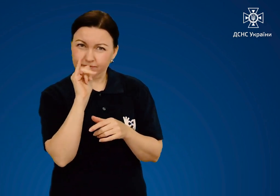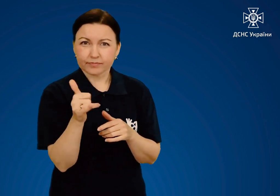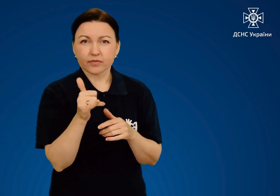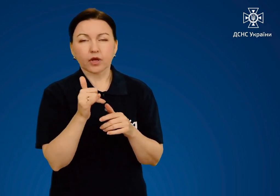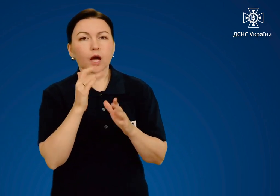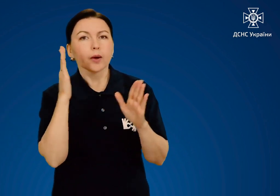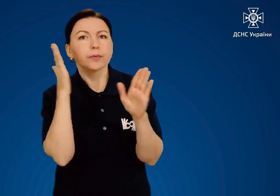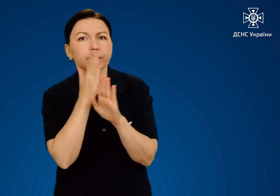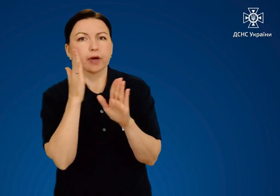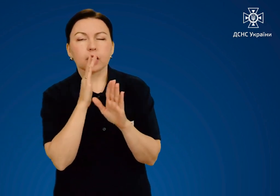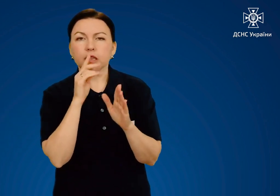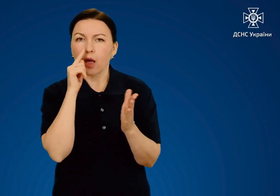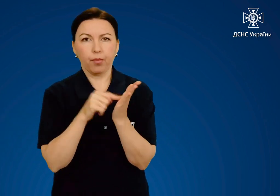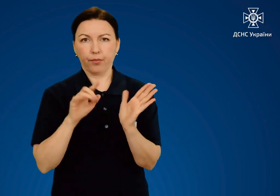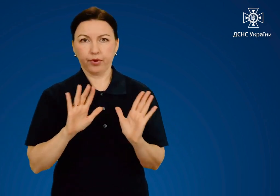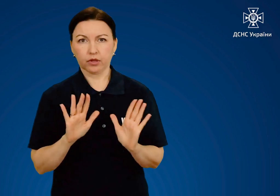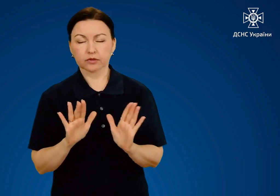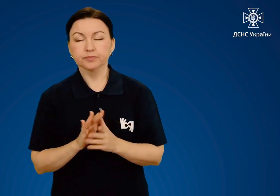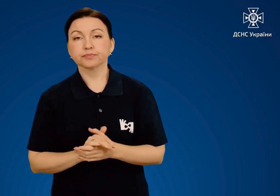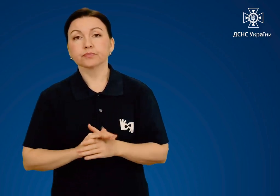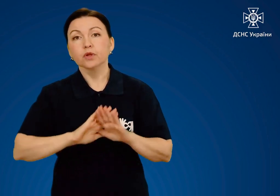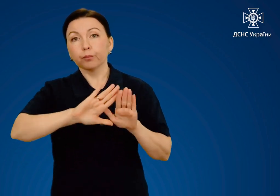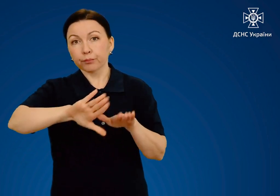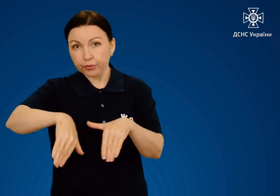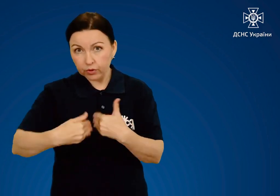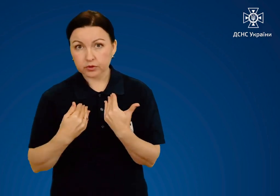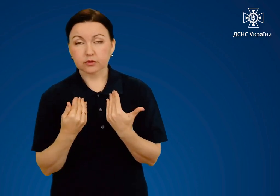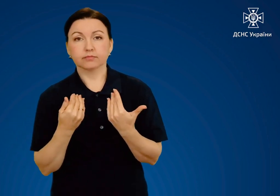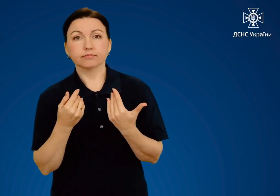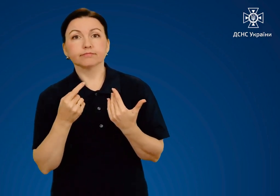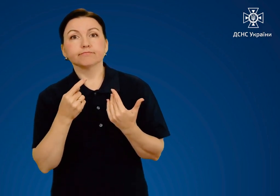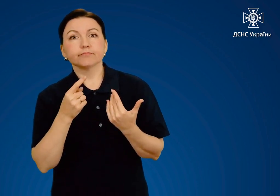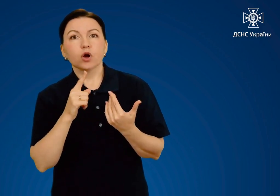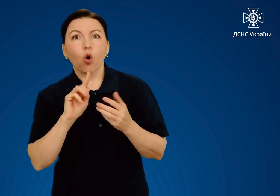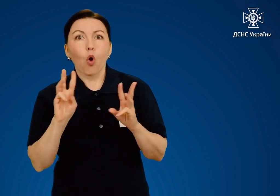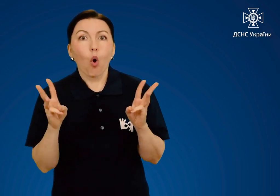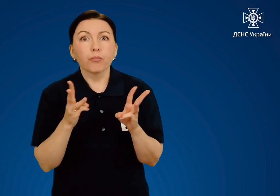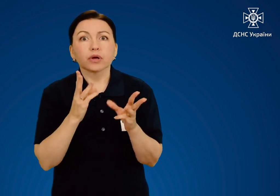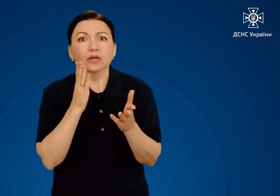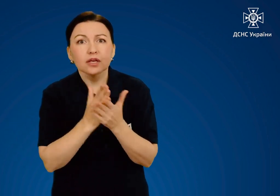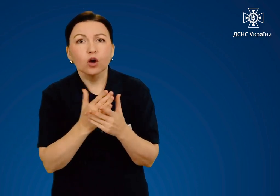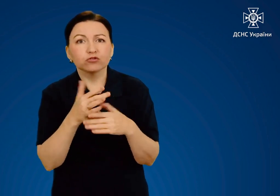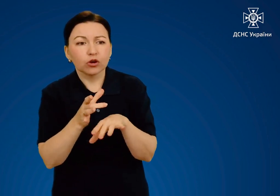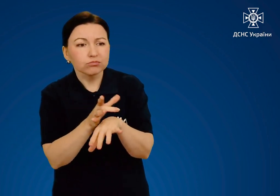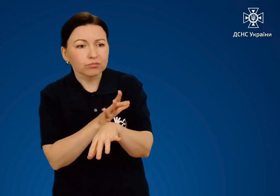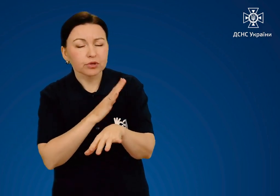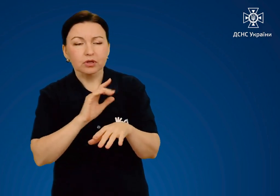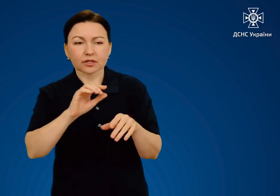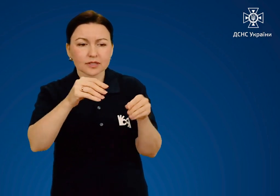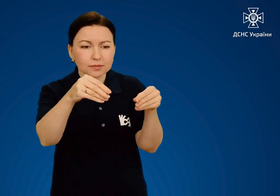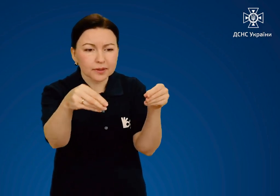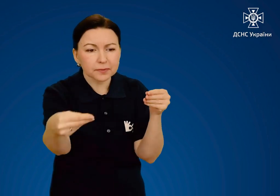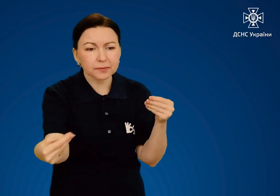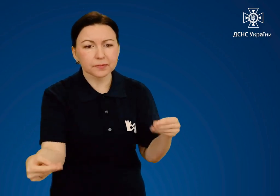припинити доступ кисню. Потім частину тіла, яка має опіки, звільнити від